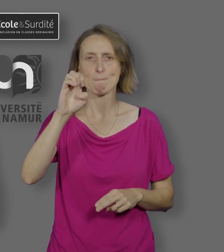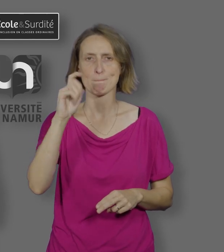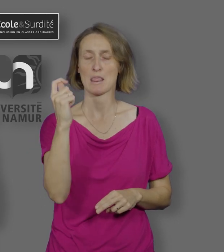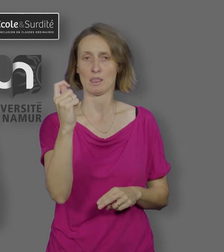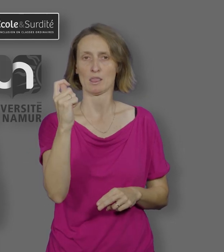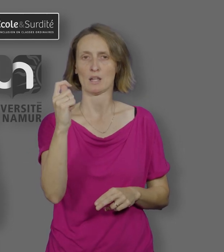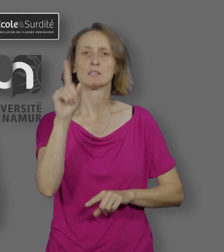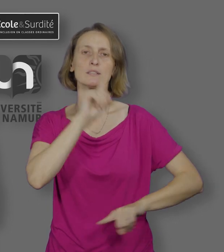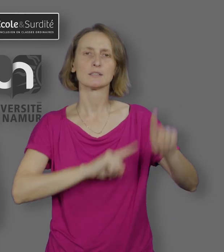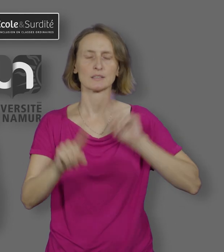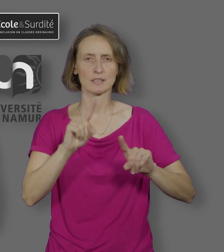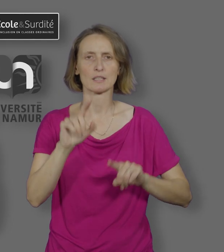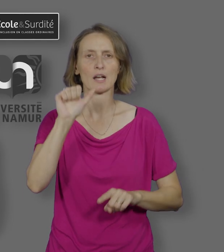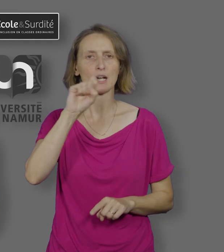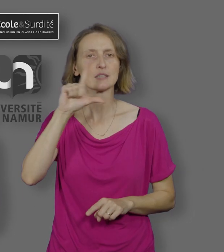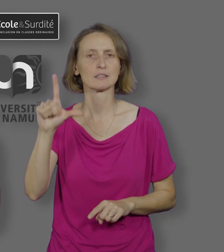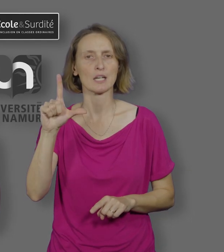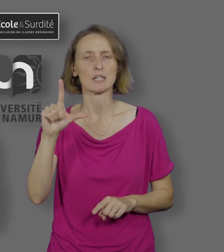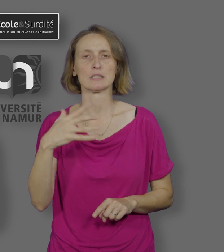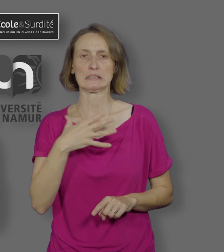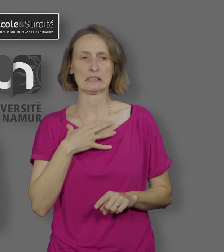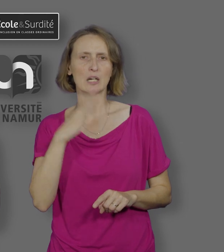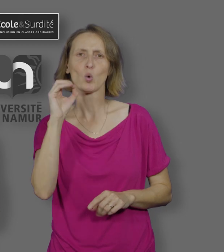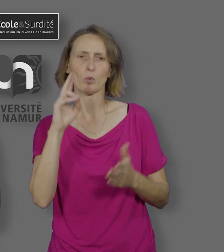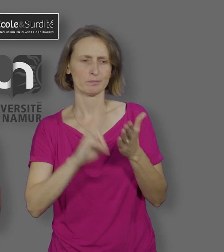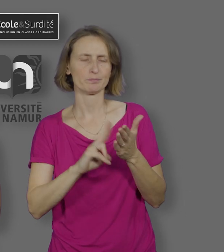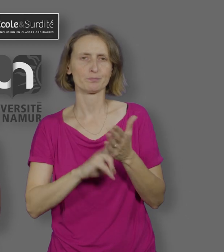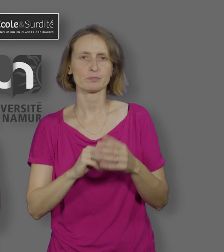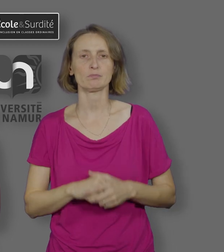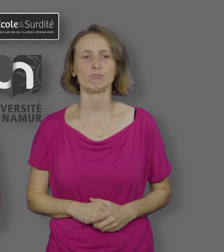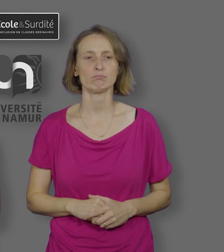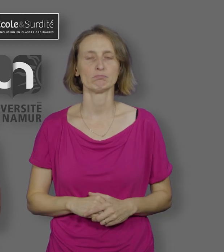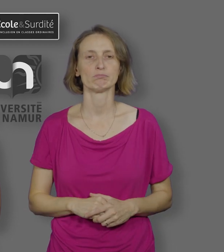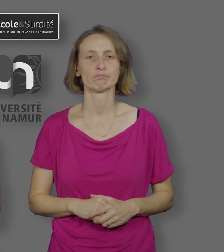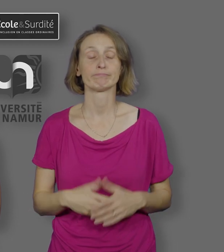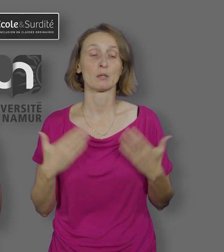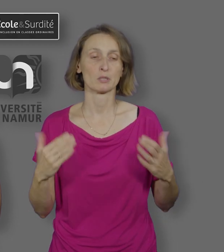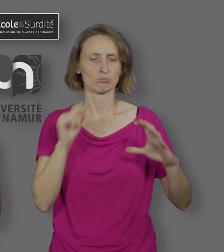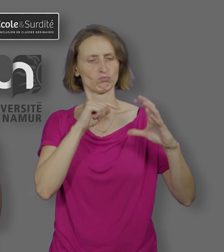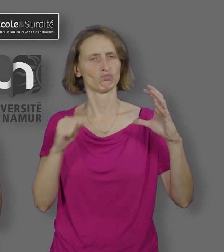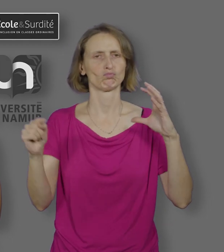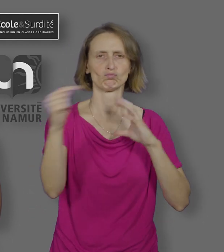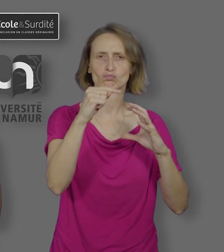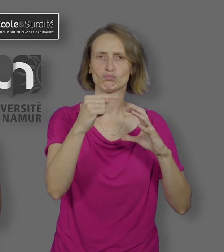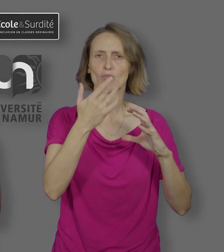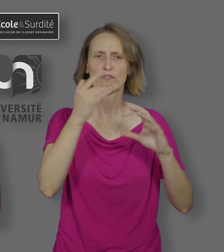Ce type de dispositif est encore actuellement le seul du genre en Belgique mais il n'est pas unique dans le monde.